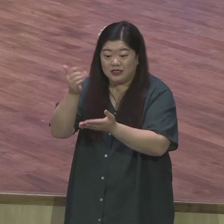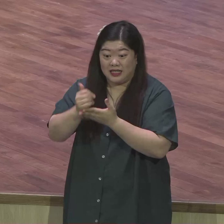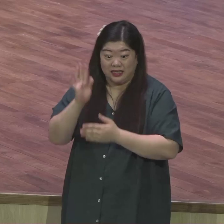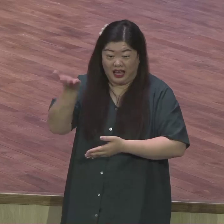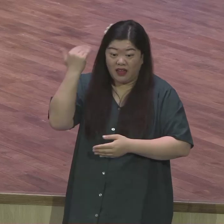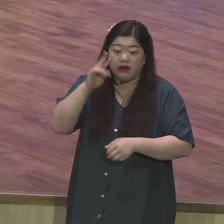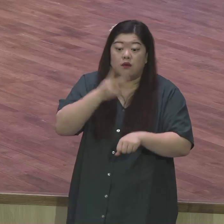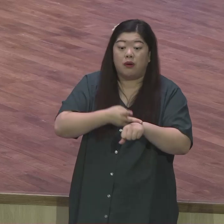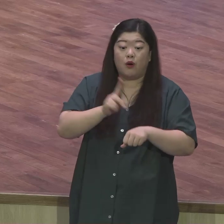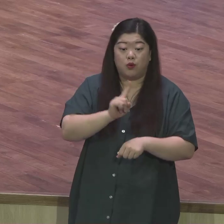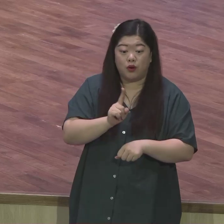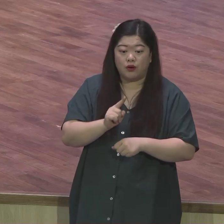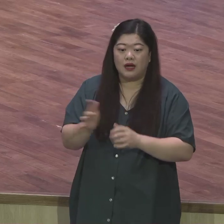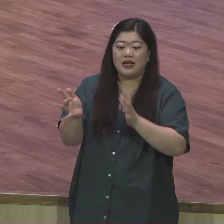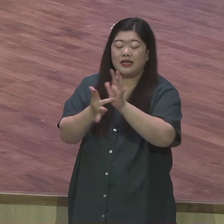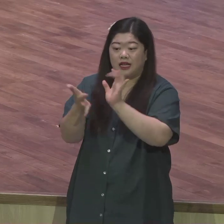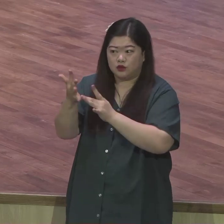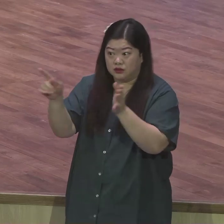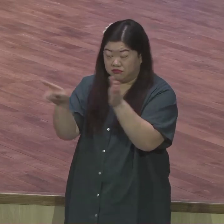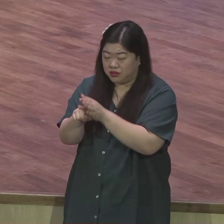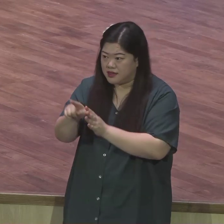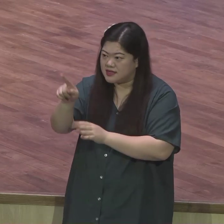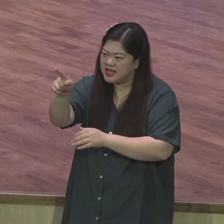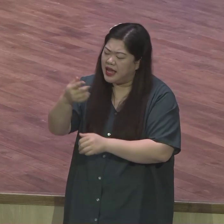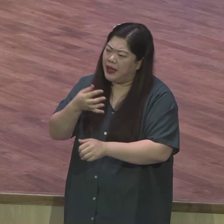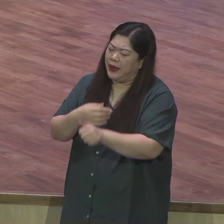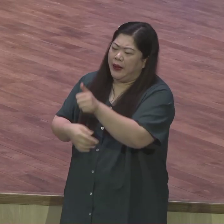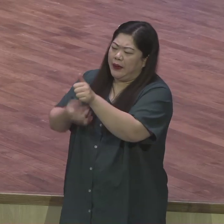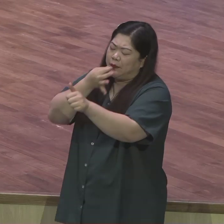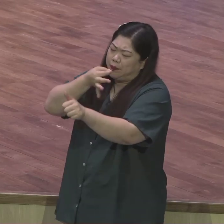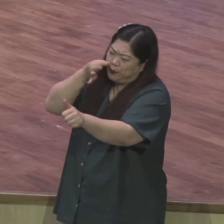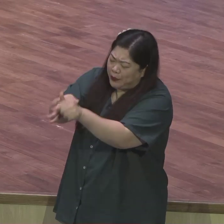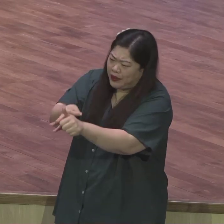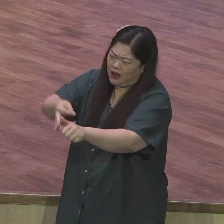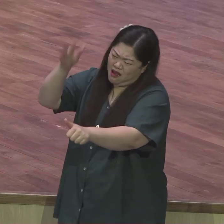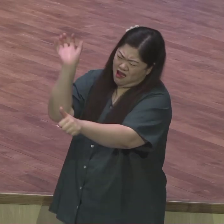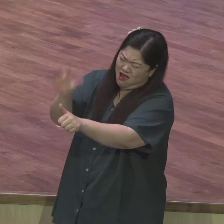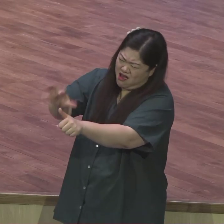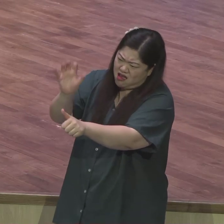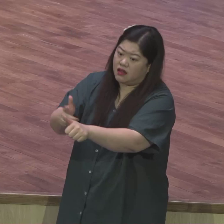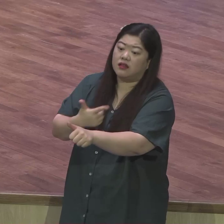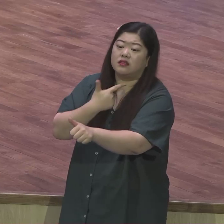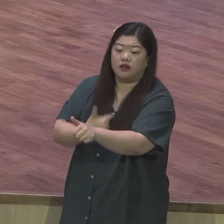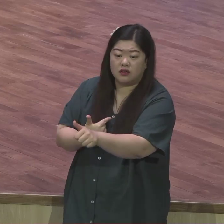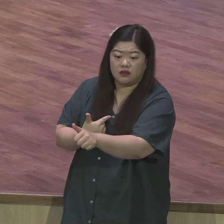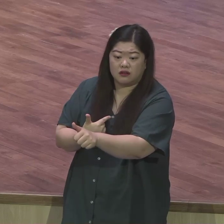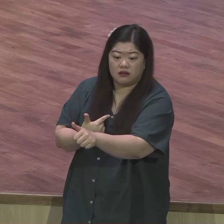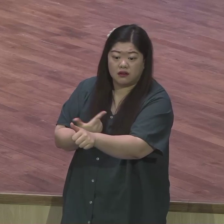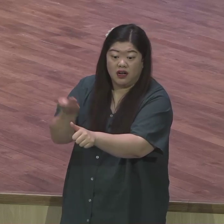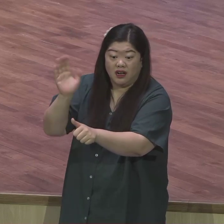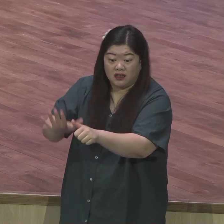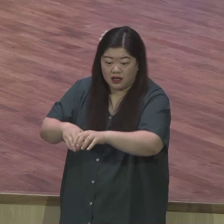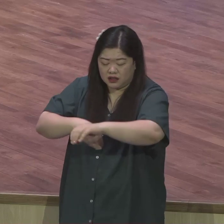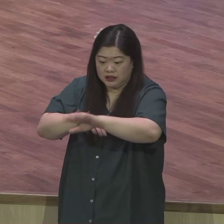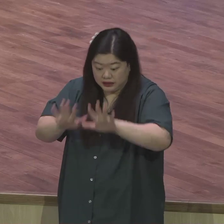예수님을 때릴 때 예수님은 아버지여 저들의 죄를 용서하시옵소서 저들이 지금 하는 짓을 알지 못하나이다